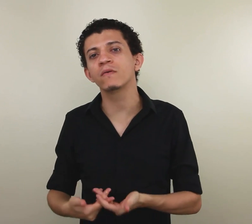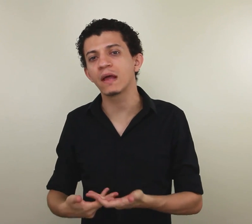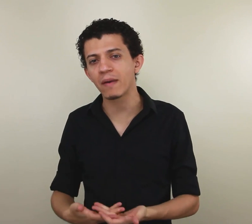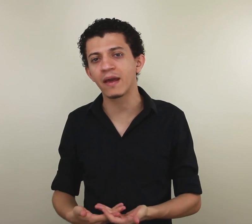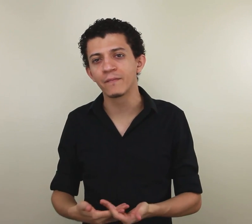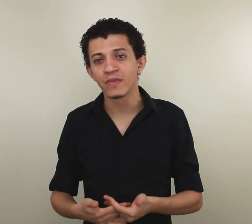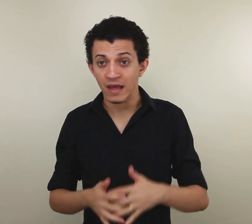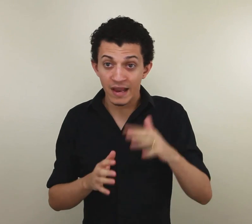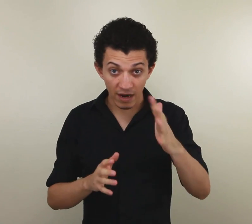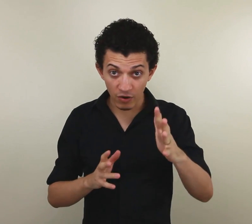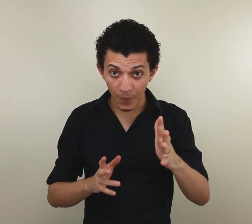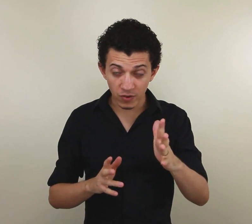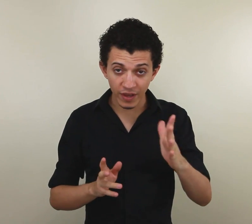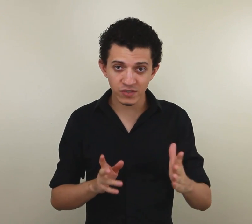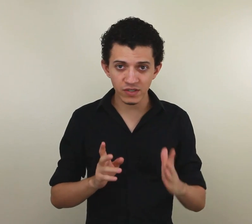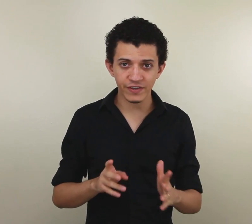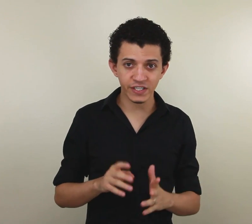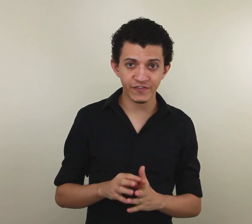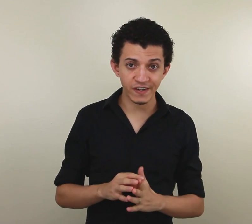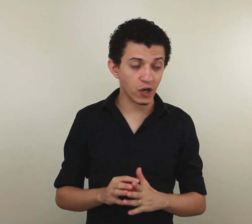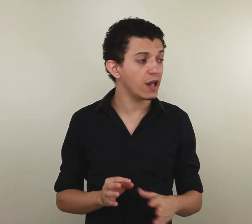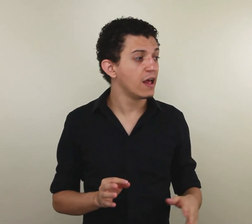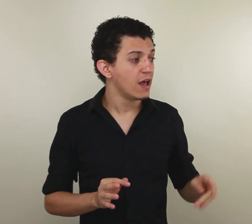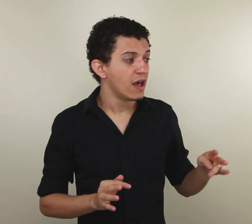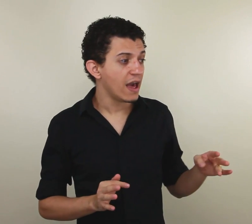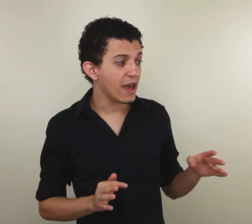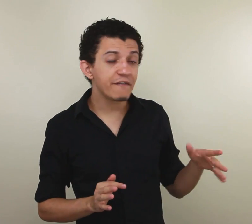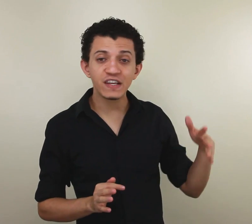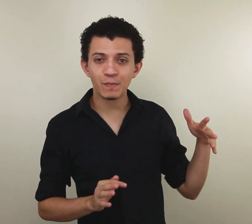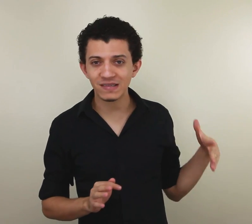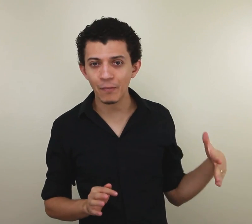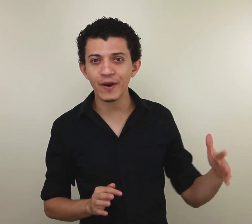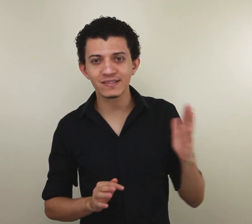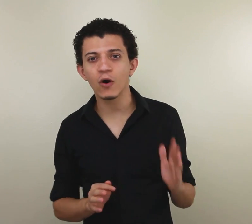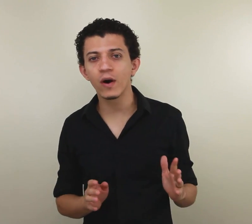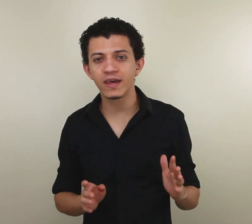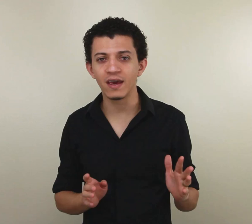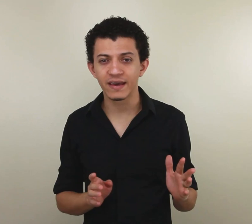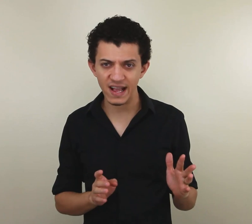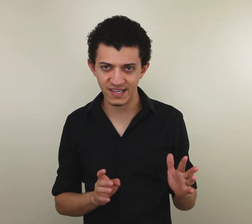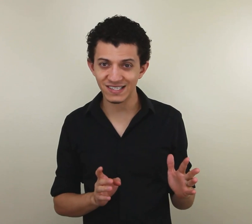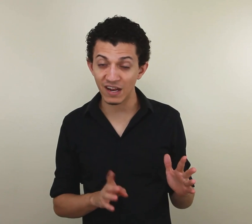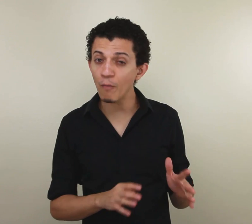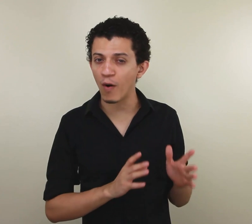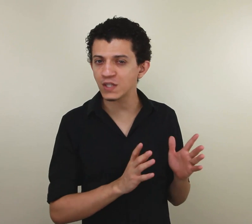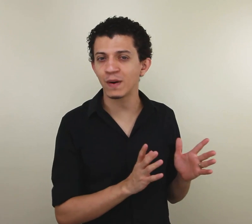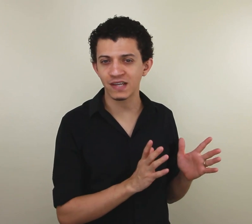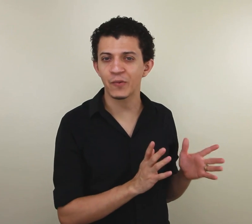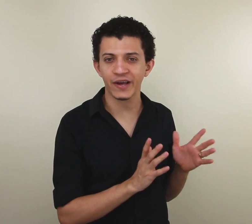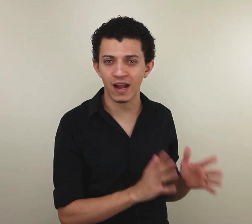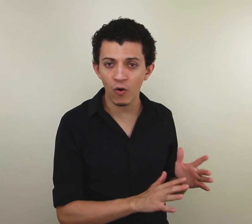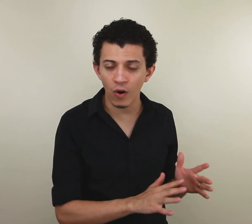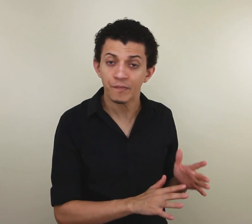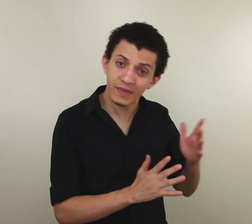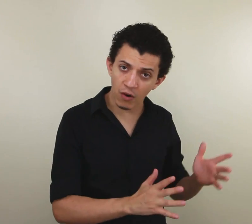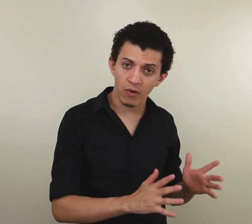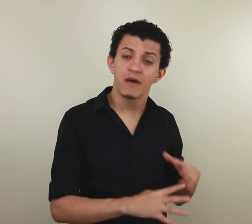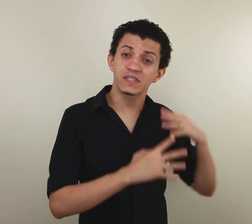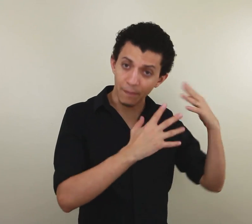também. Na língua portuguesa, quando você diz, fala assim, olha, evite passar por essa rua aqui. Quer dizer que você não pode passar por aquela rua? Não. Você